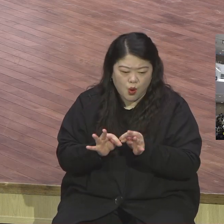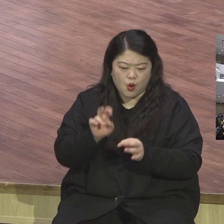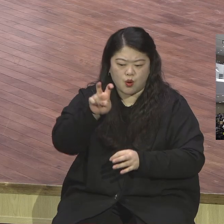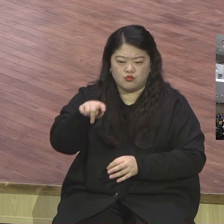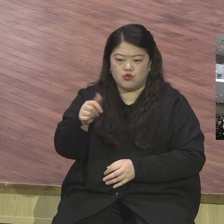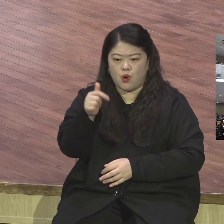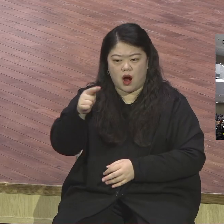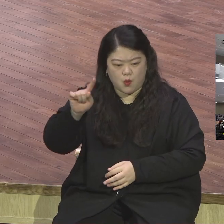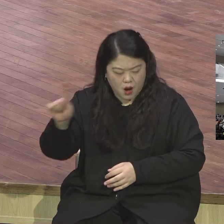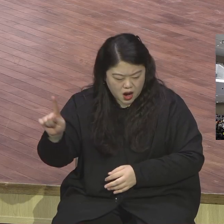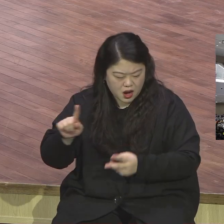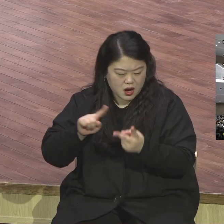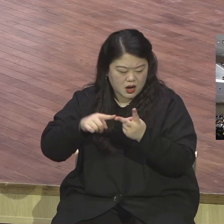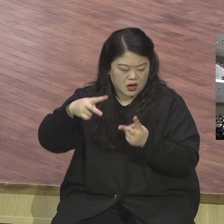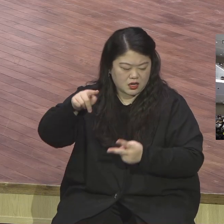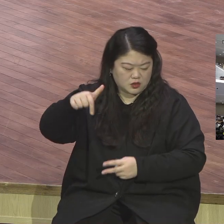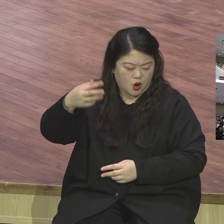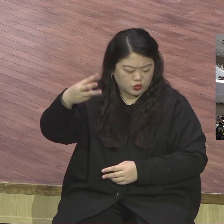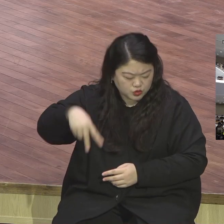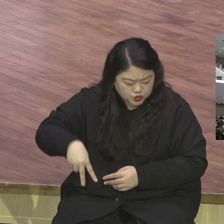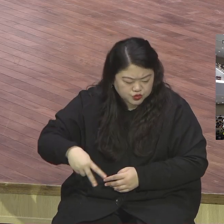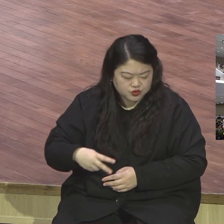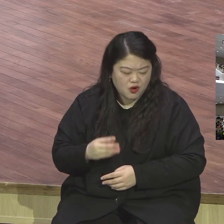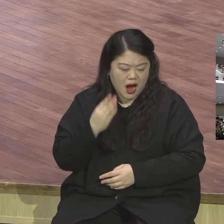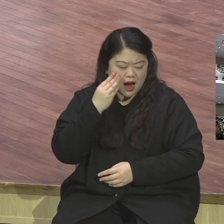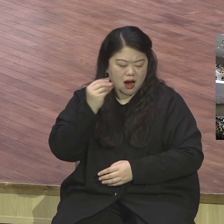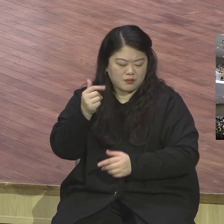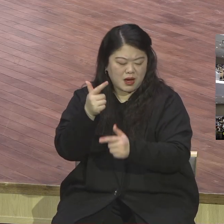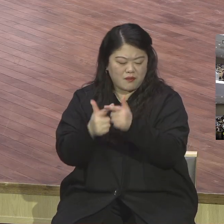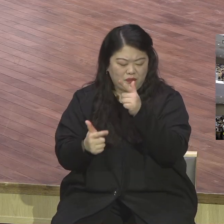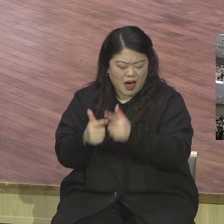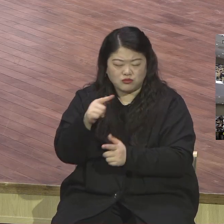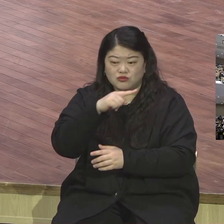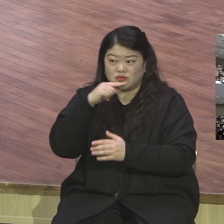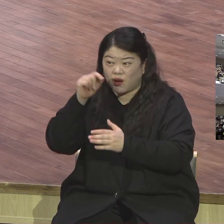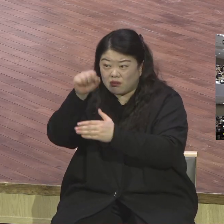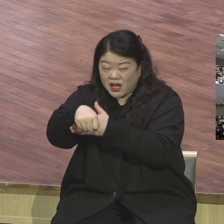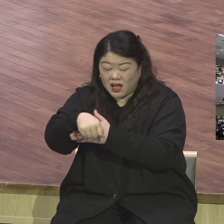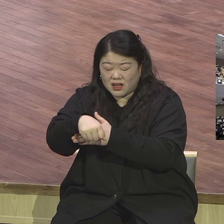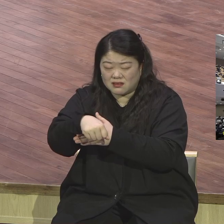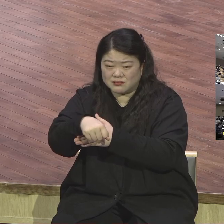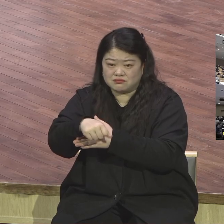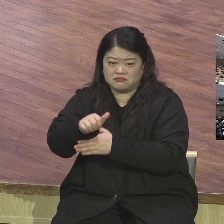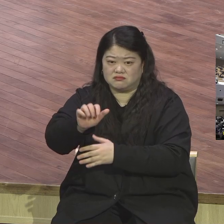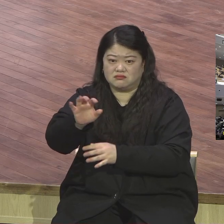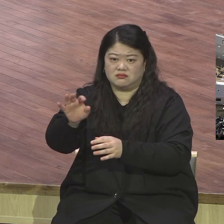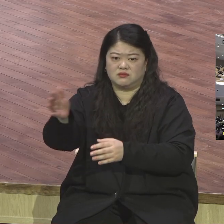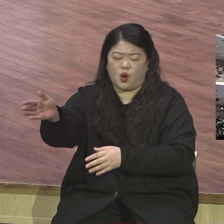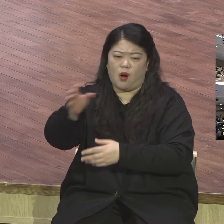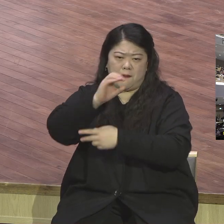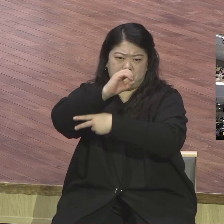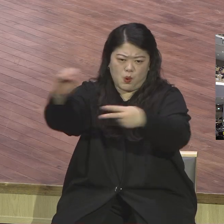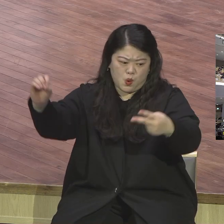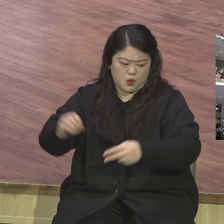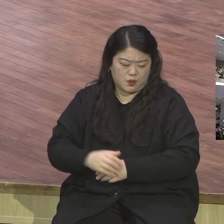성유나무 감난나무의 열매가 맺지 못하느니라 그러나 그러나